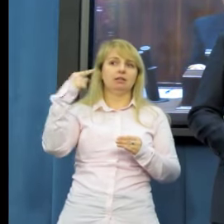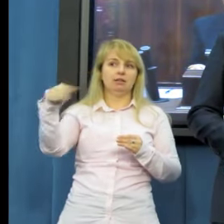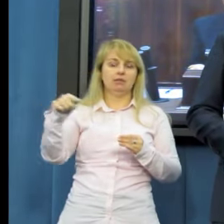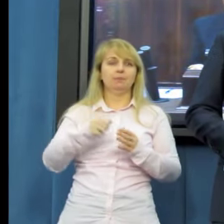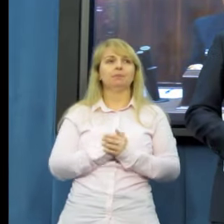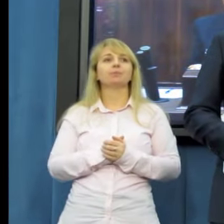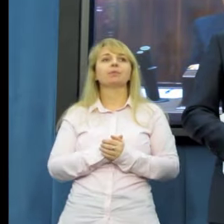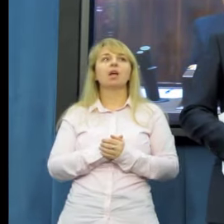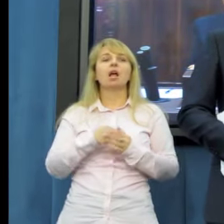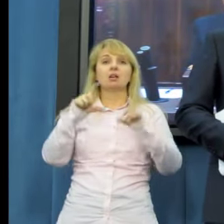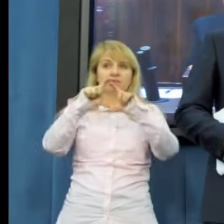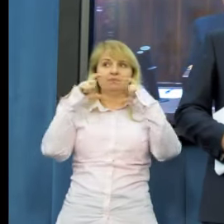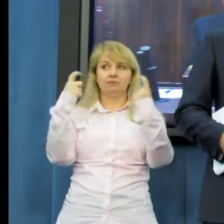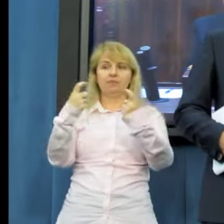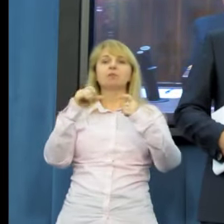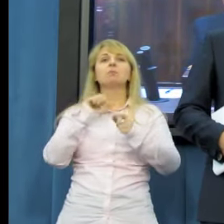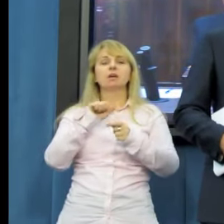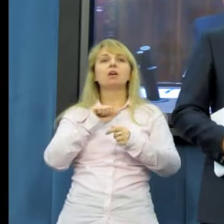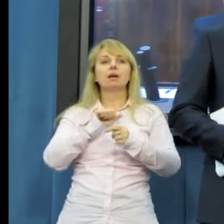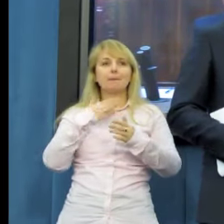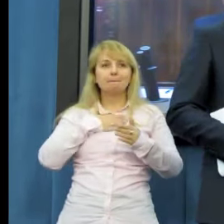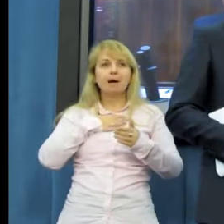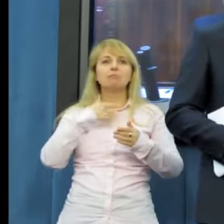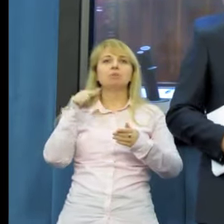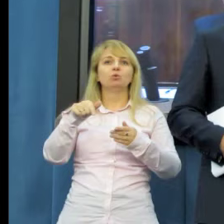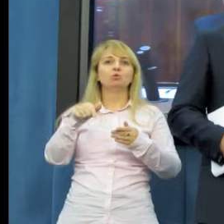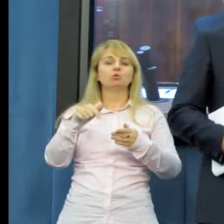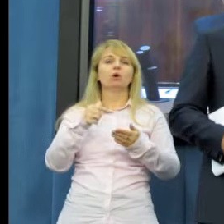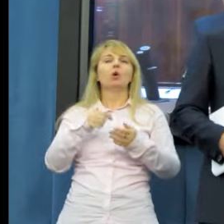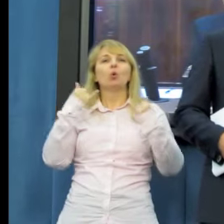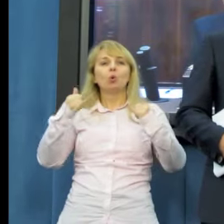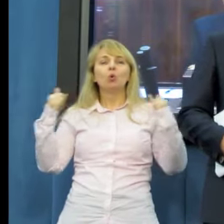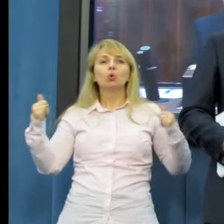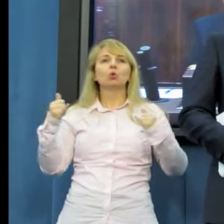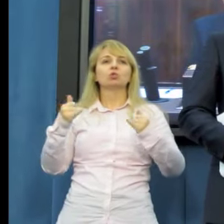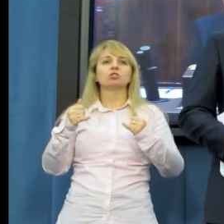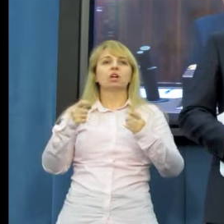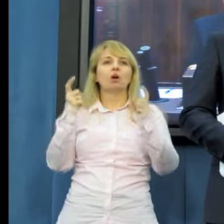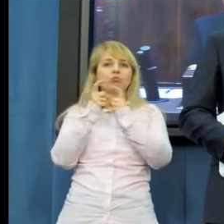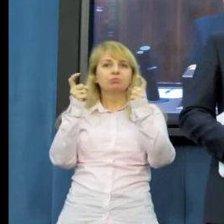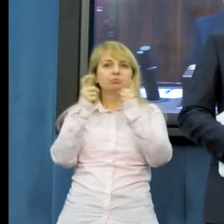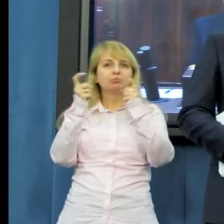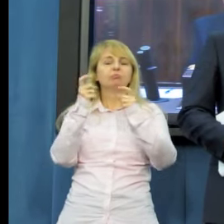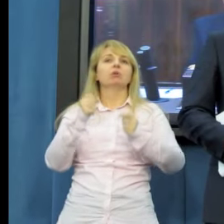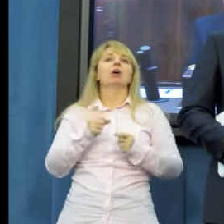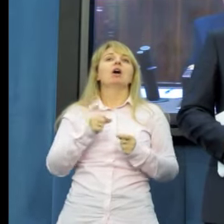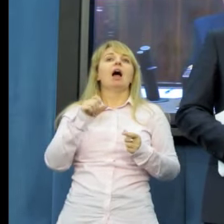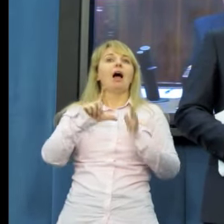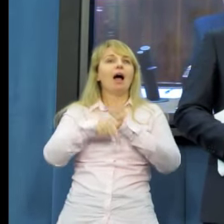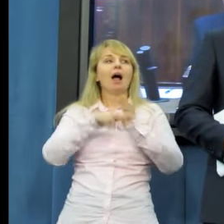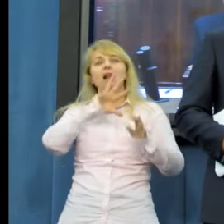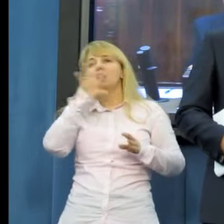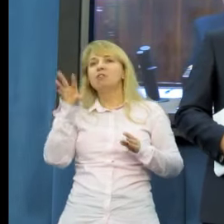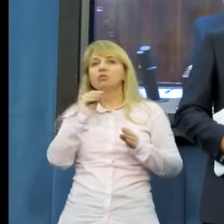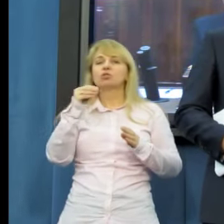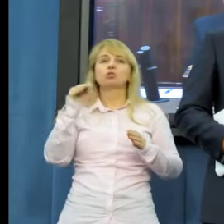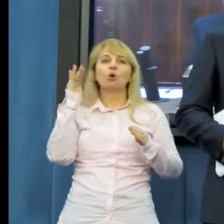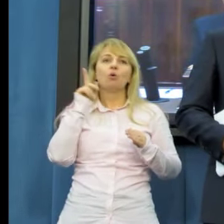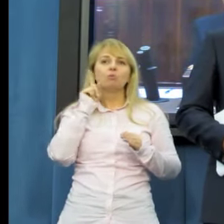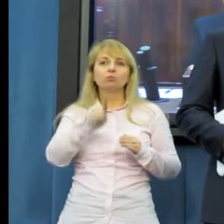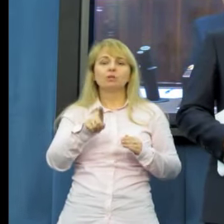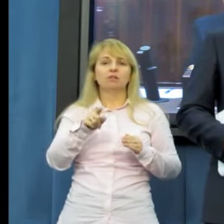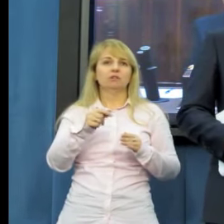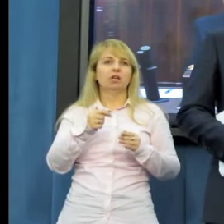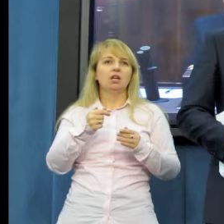W Sejmie mamy do czynienia z różnego typu konfliktami, ale wszystko powinno odbywać